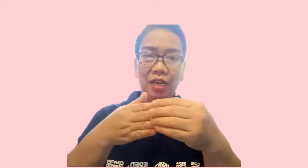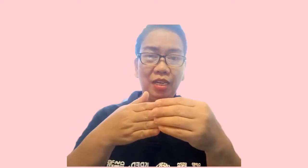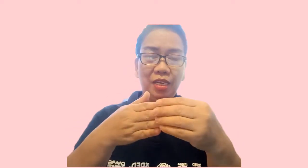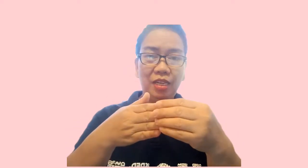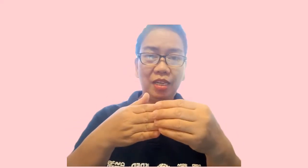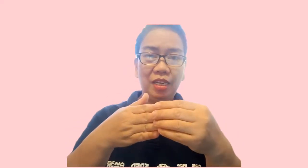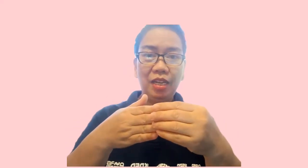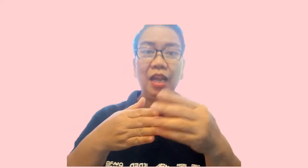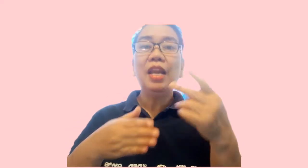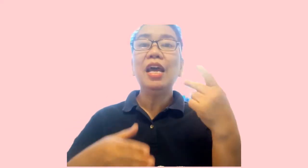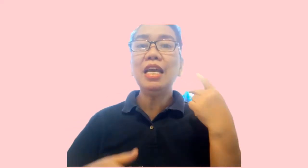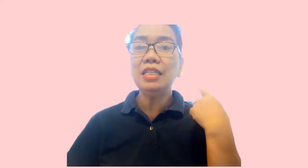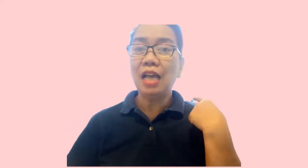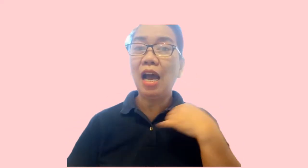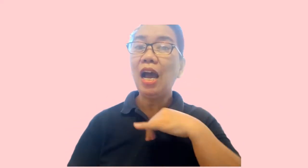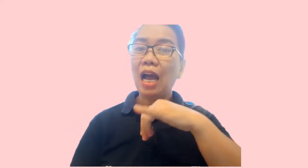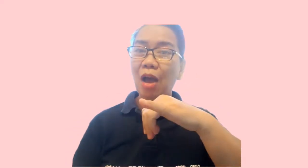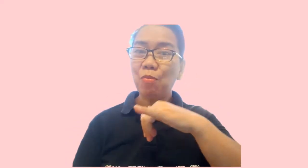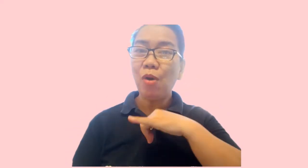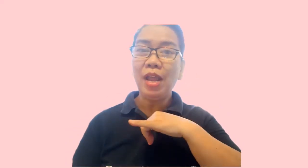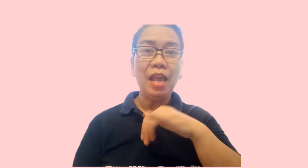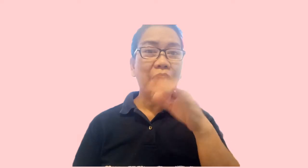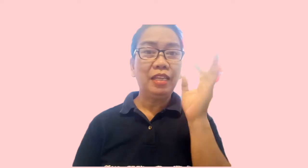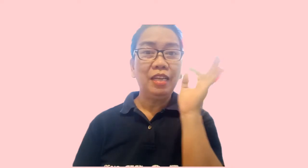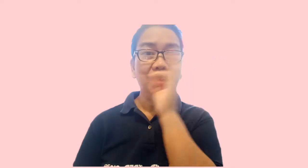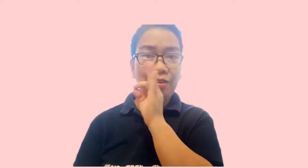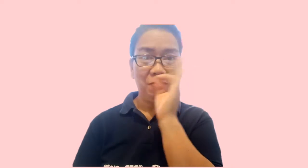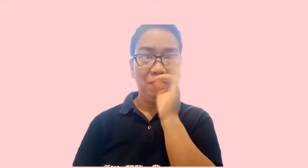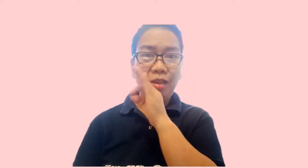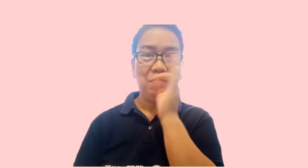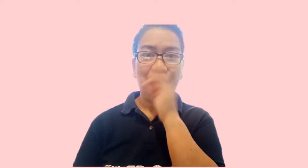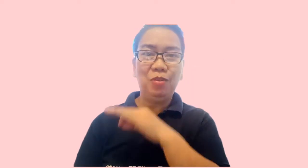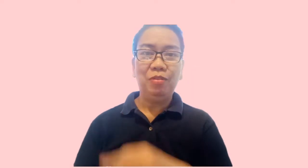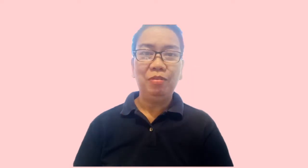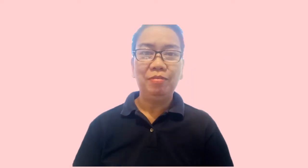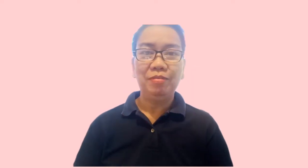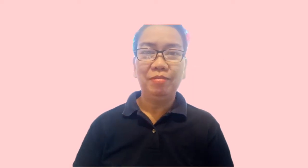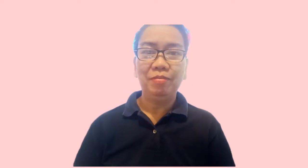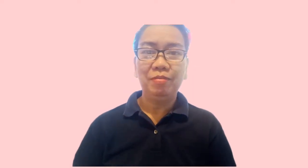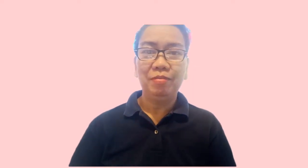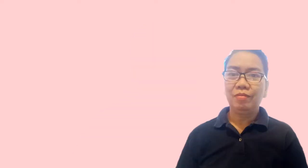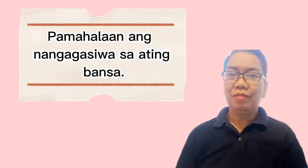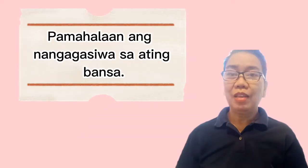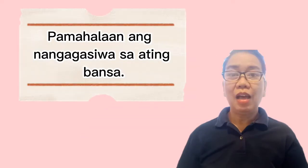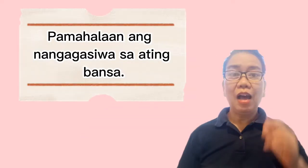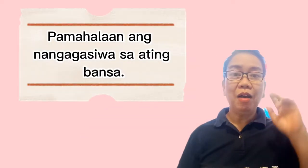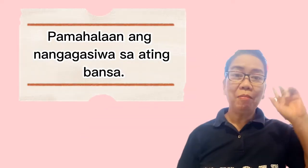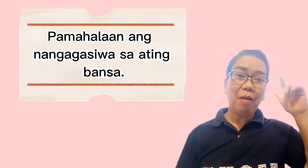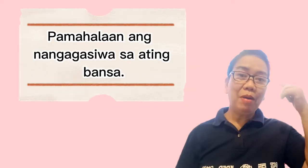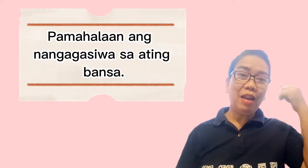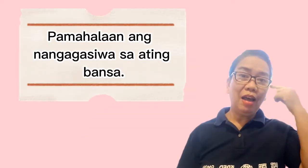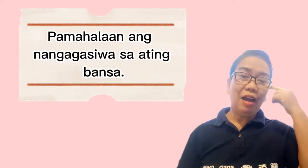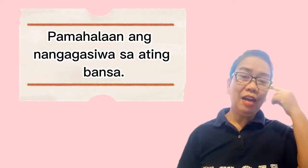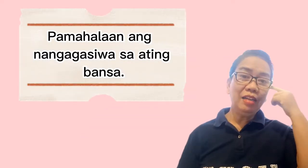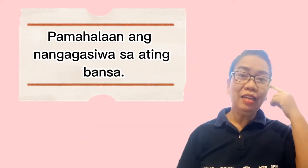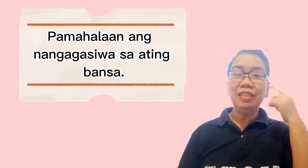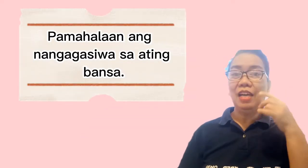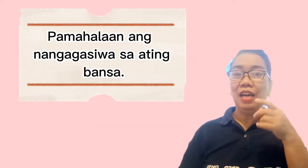ng isang kapwa natin Pilipino. Ang pamahalaan ang siyang